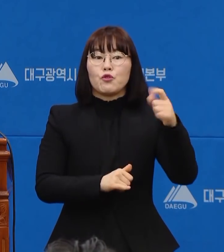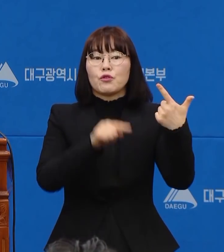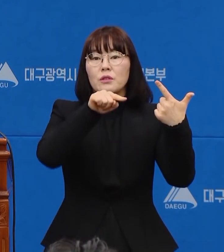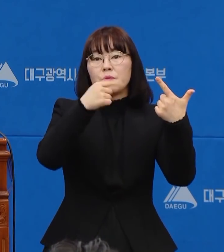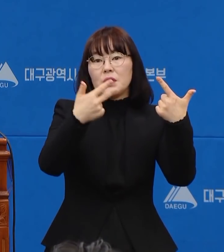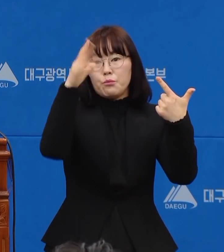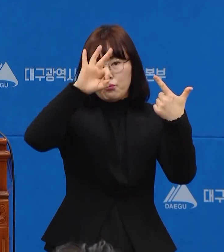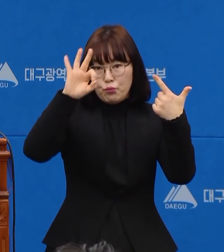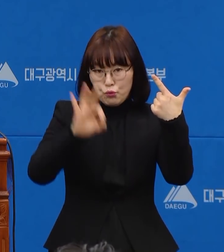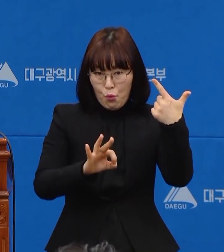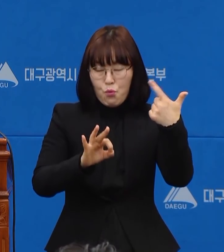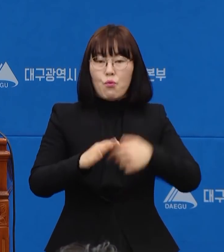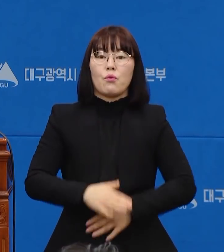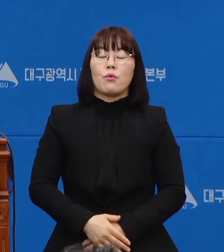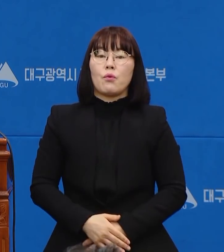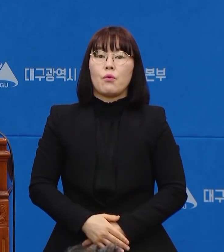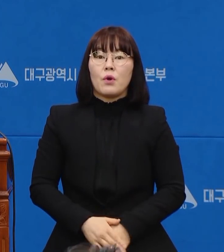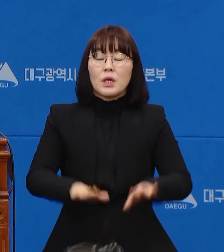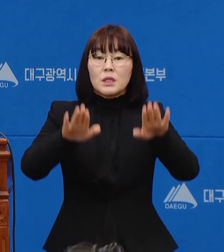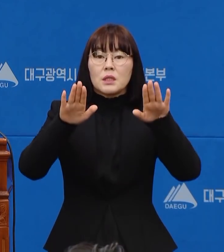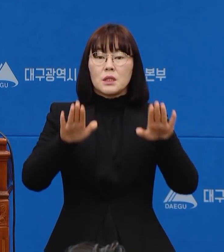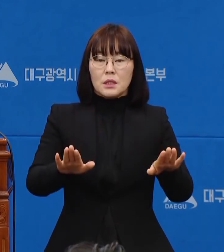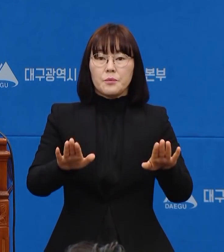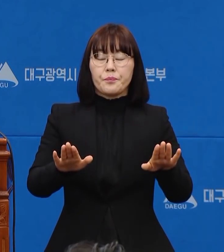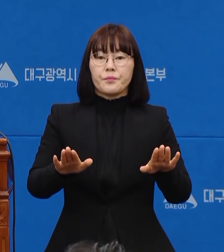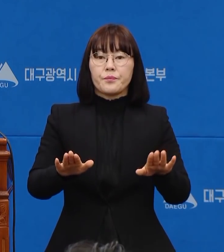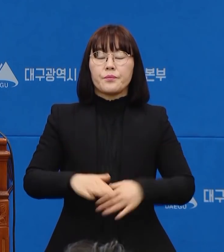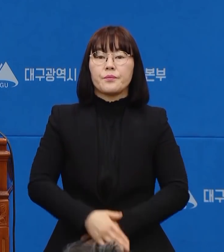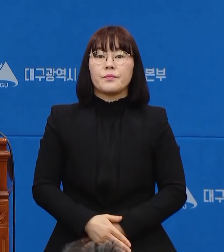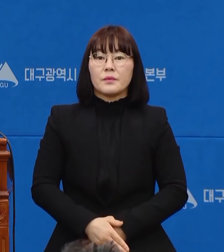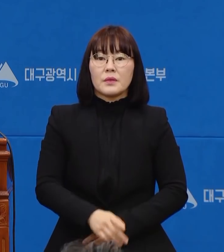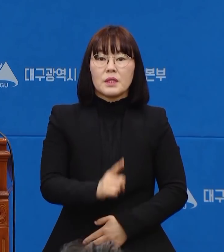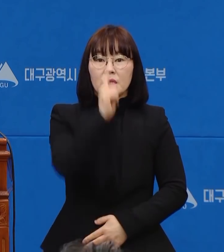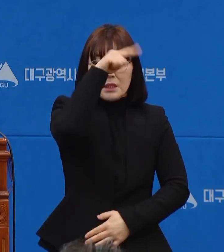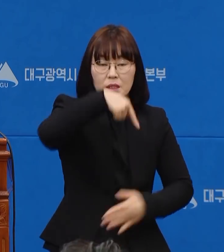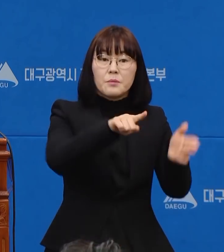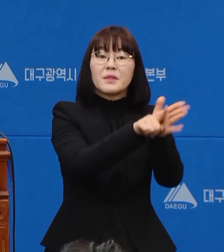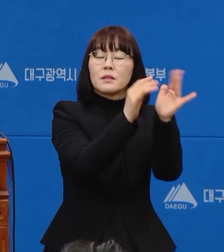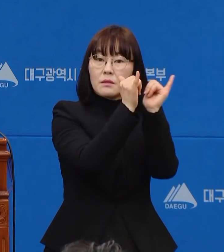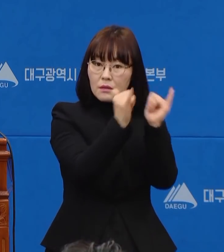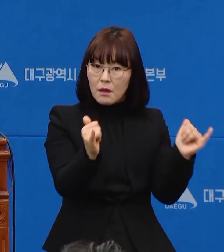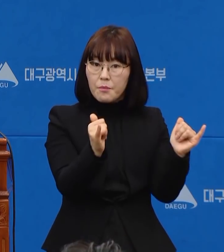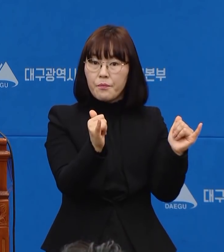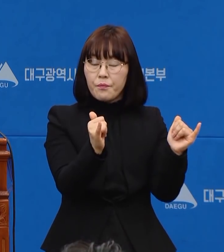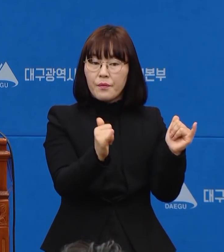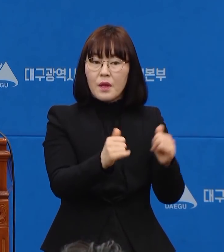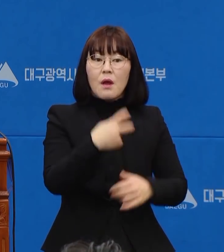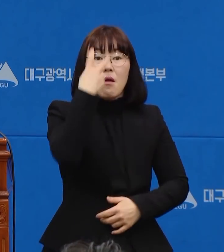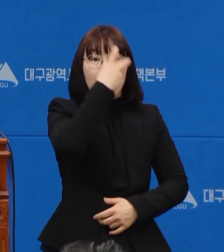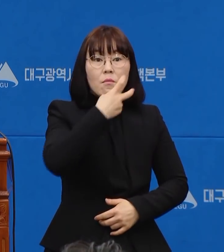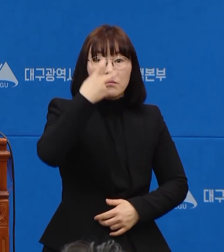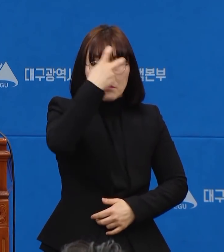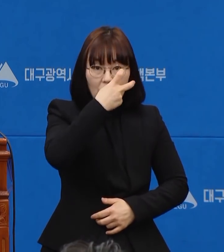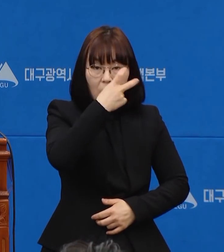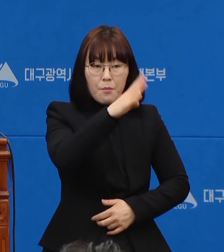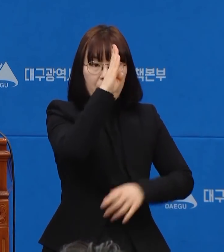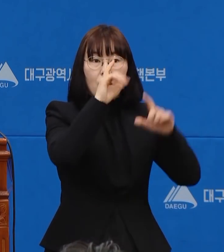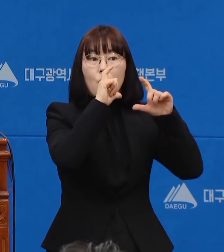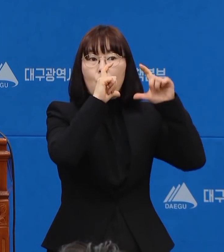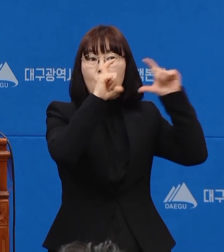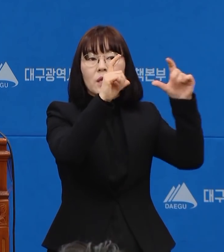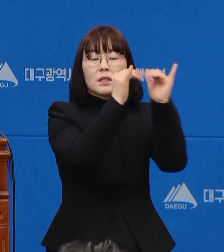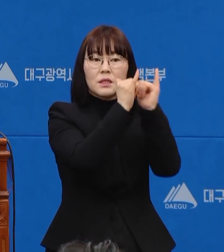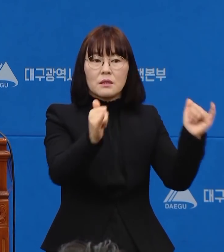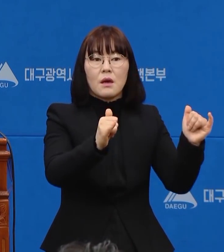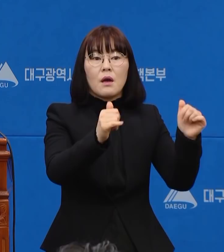%입니다. 현재 신천지 교인들에 대한 진단검사 양성률은